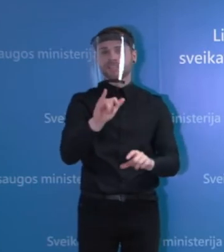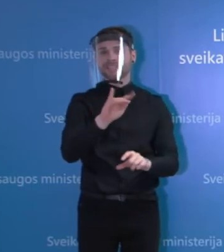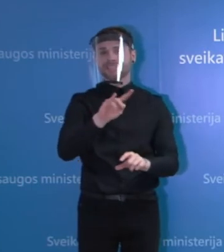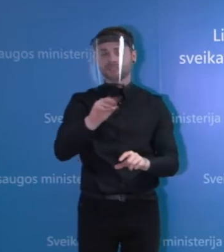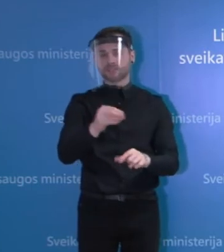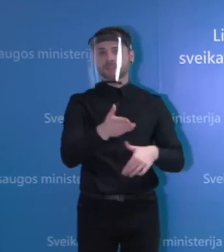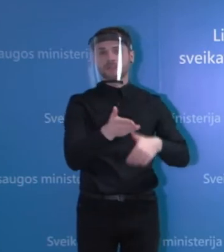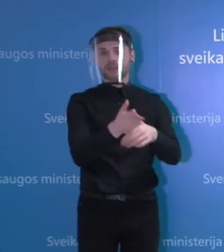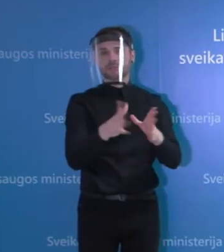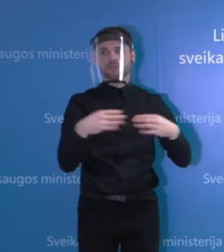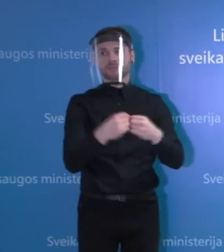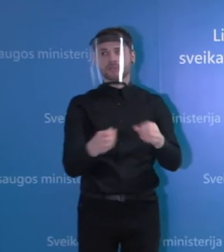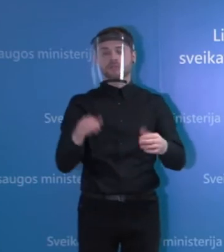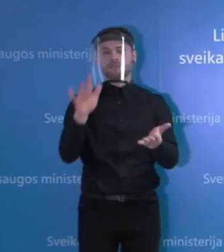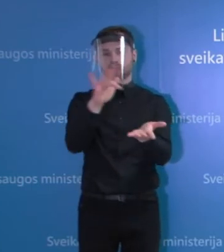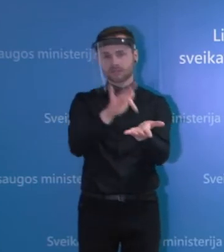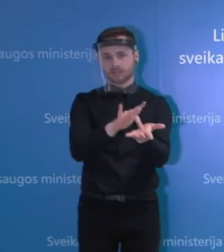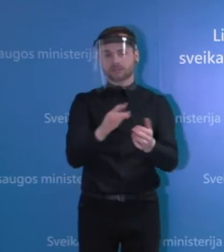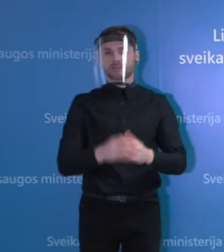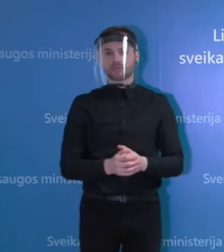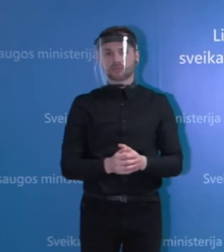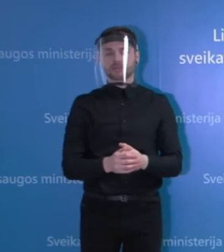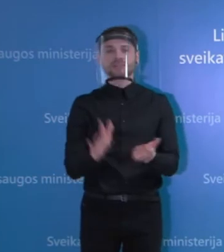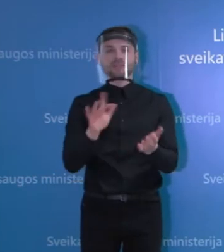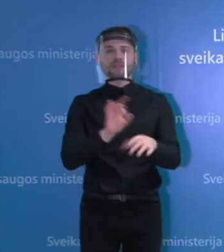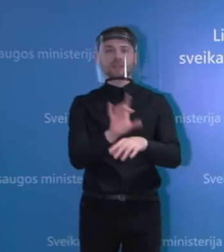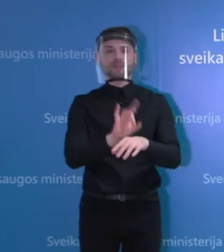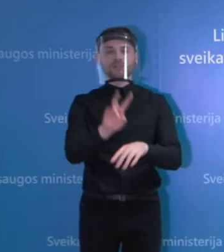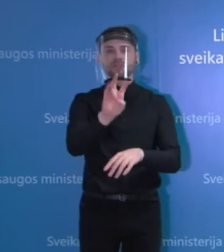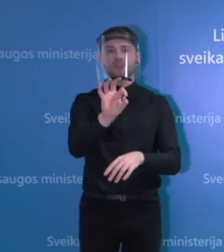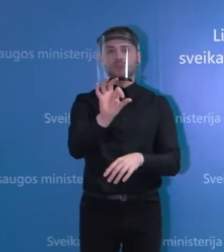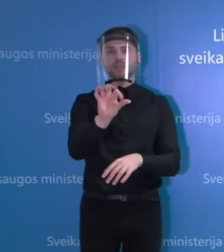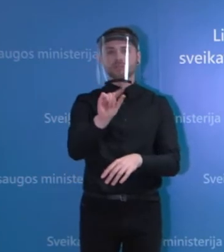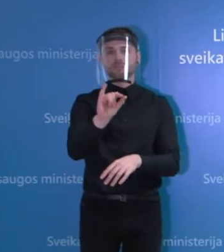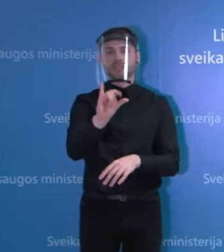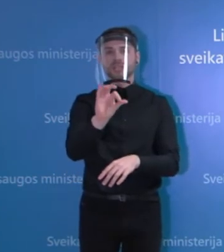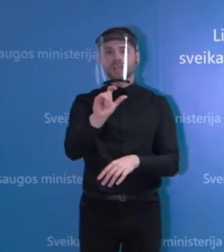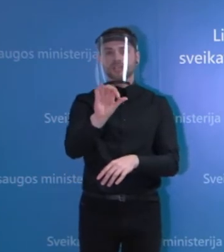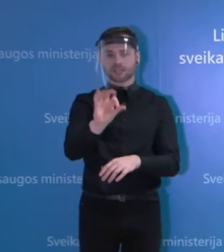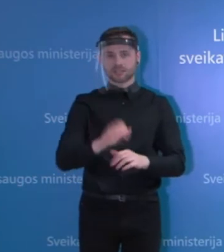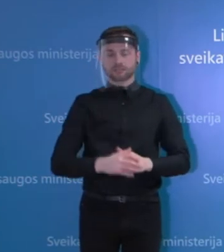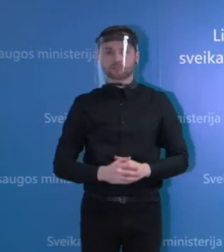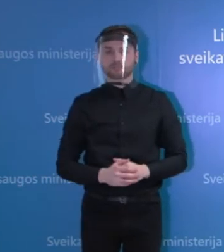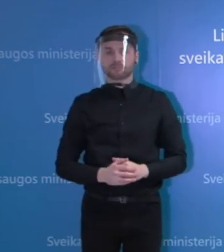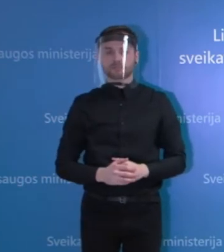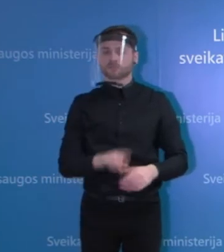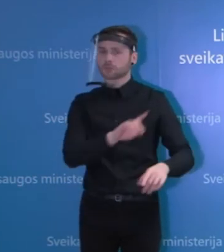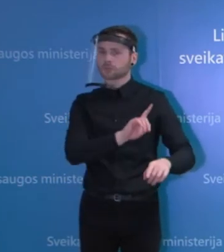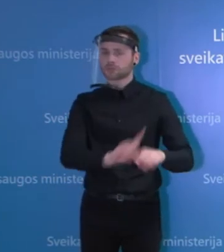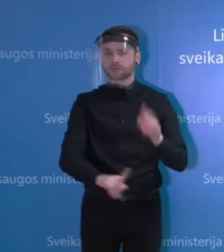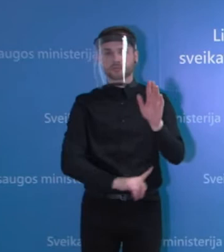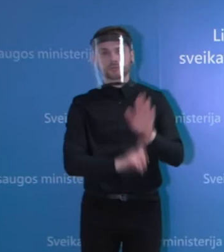šeimos medicinos centras. Tai yra, kitaip tariant, Klaipėdos vospisė. Nedelsant buvo pradėta atveju